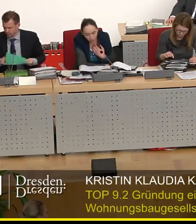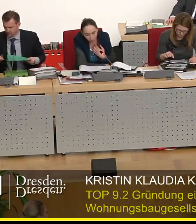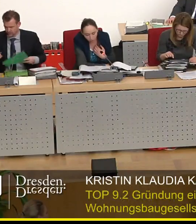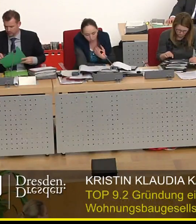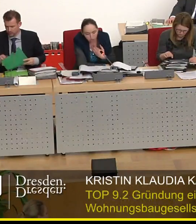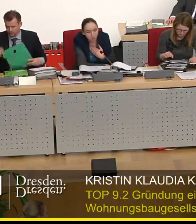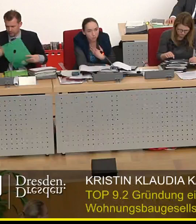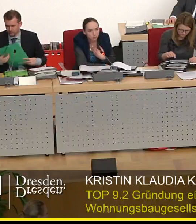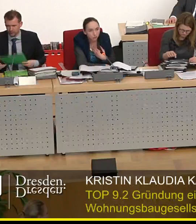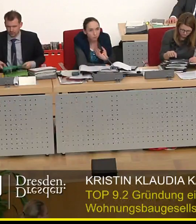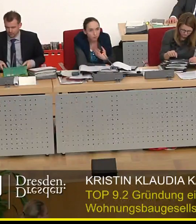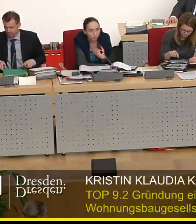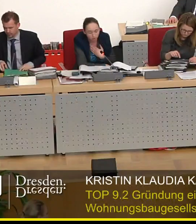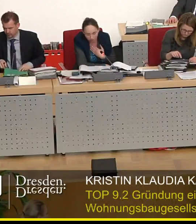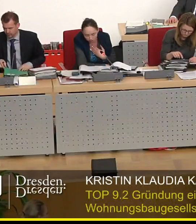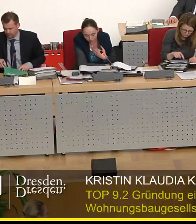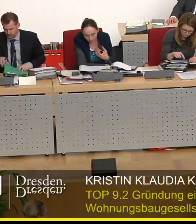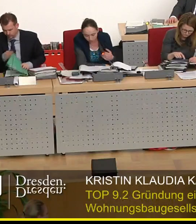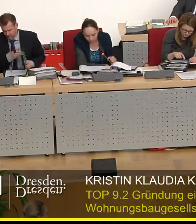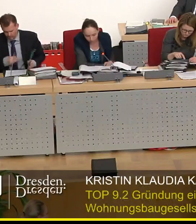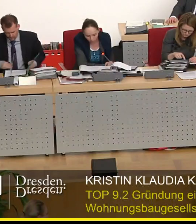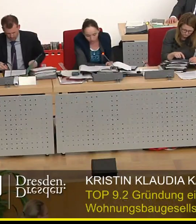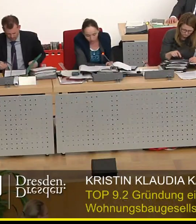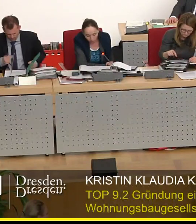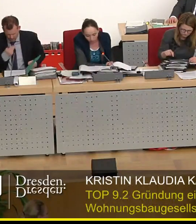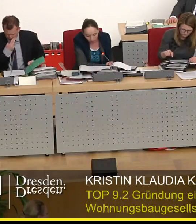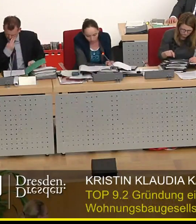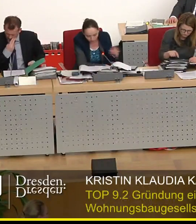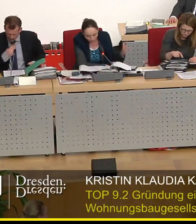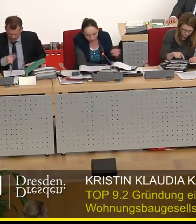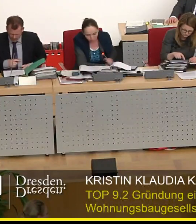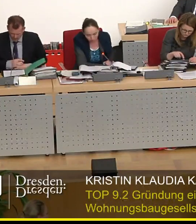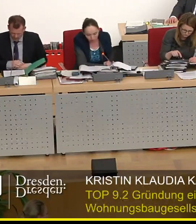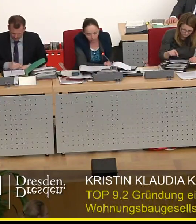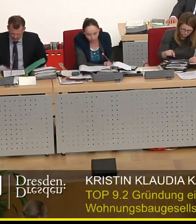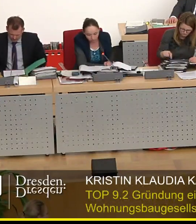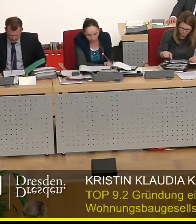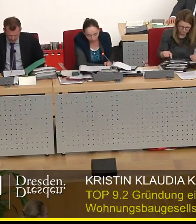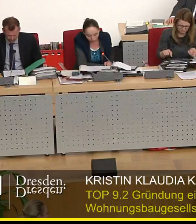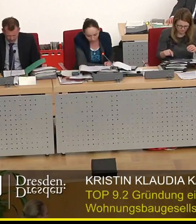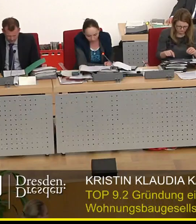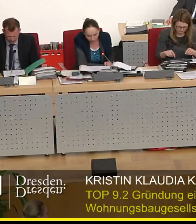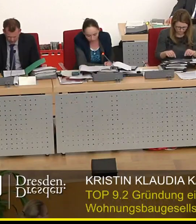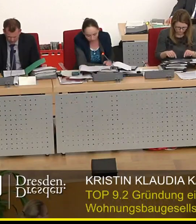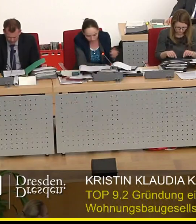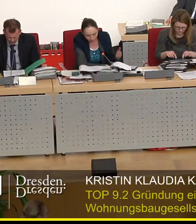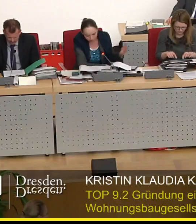die GmbH und Co. KG, beziehungsweise durch die Gesellschaft der Versammlung, die GmbH. Beide vertreten durch